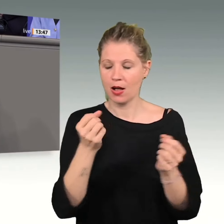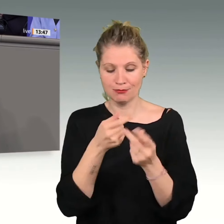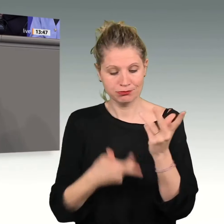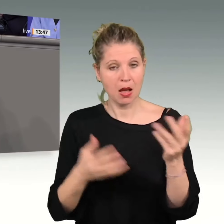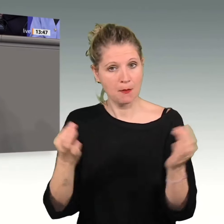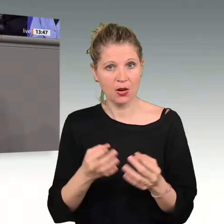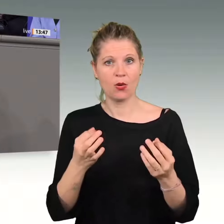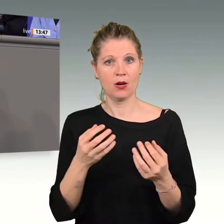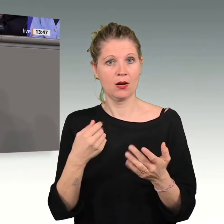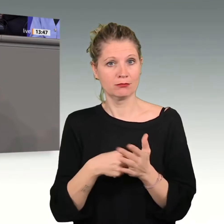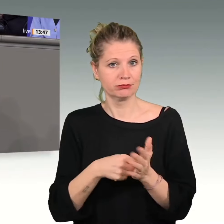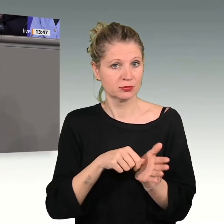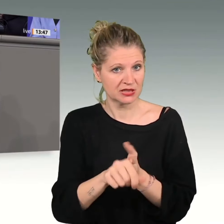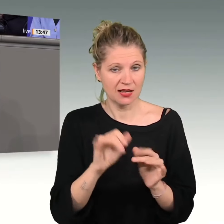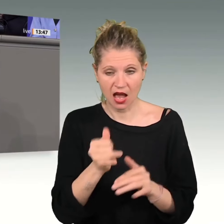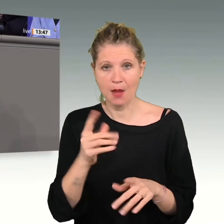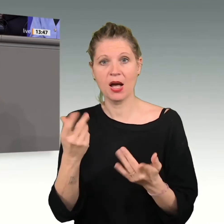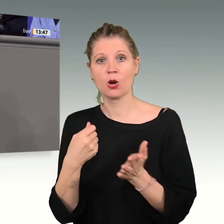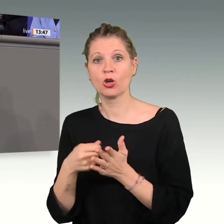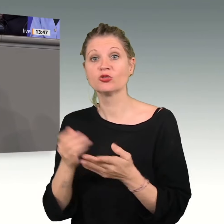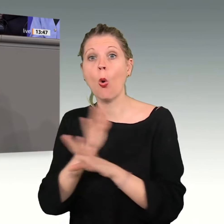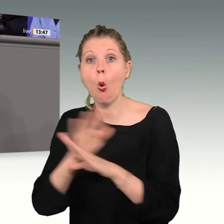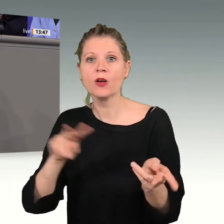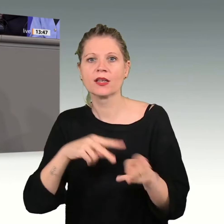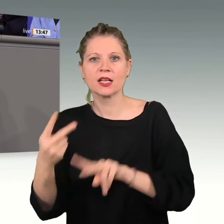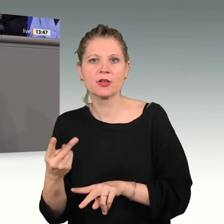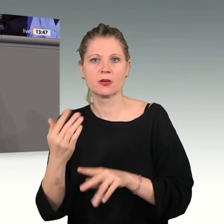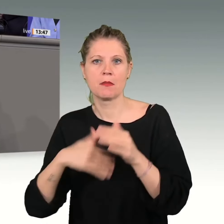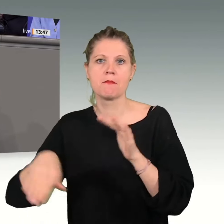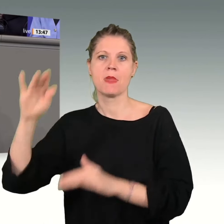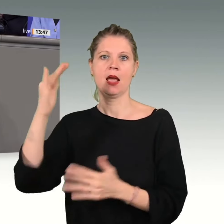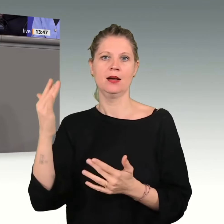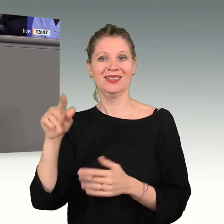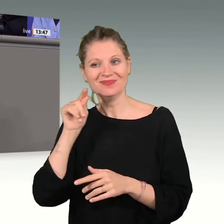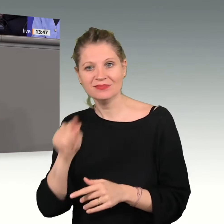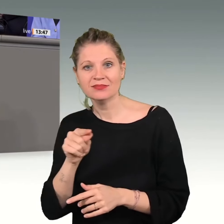sind umso größer. Und das ist wiederum die Enteignung, die Sie hier leugnen, meine Damen und Herren.